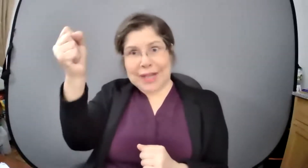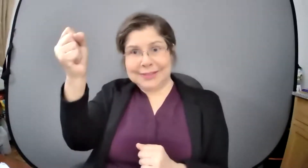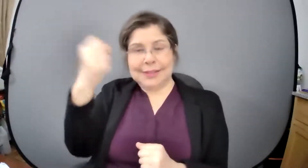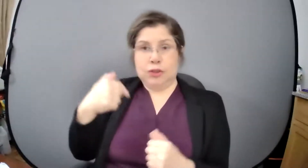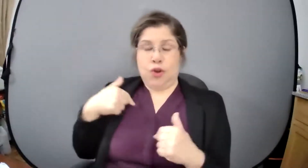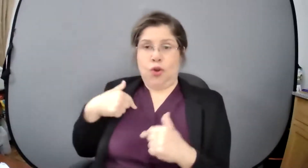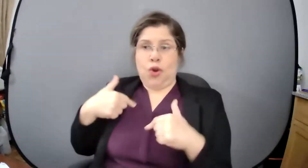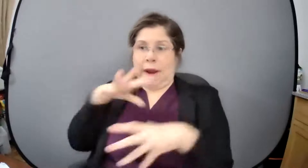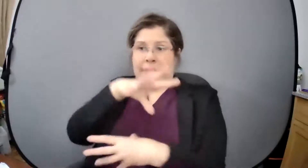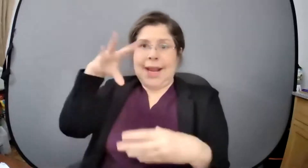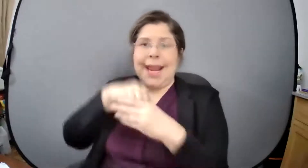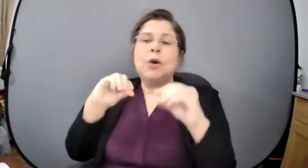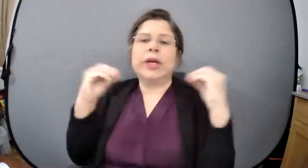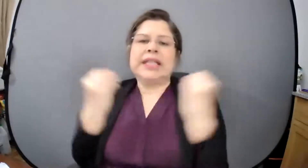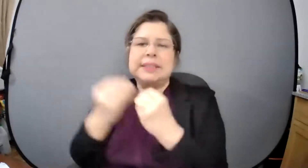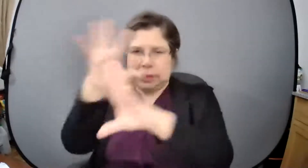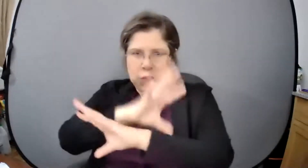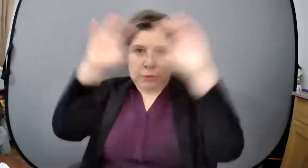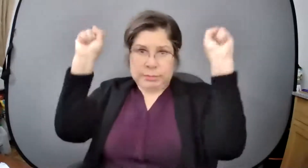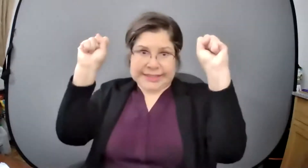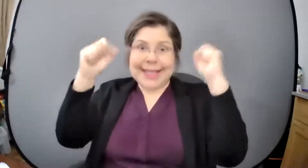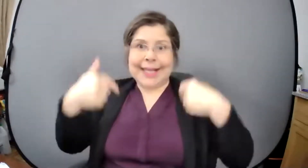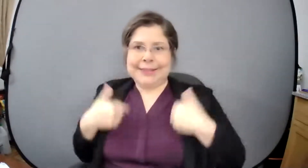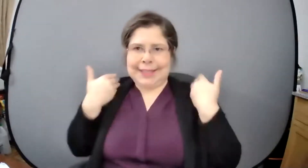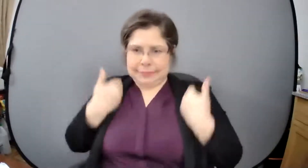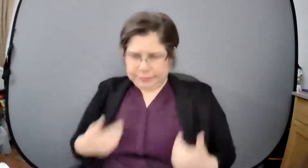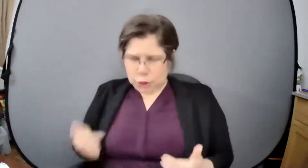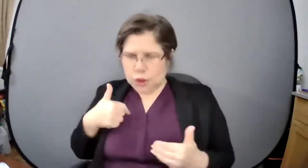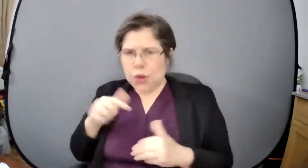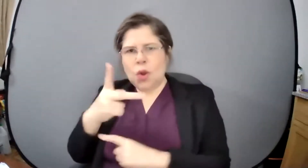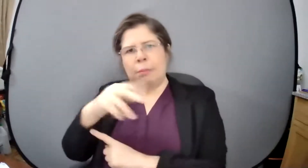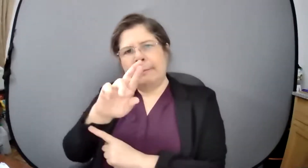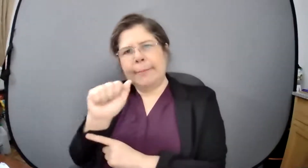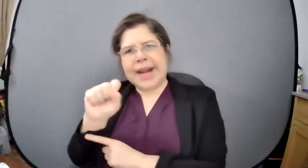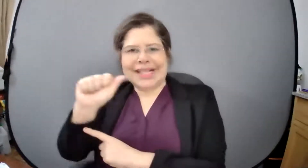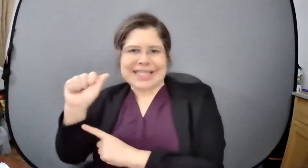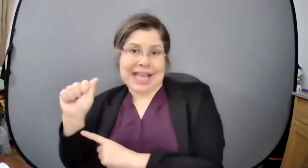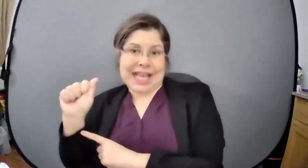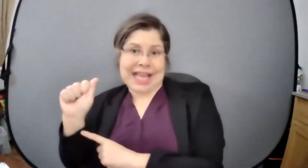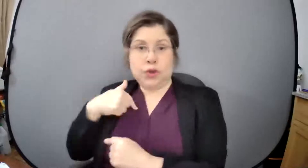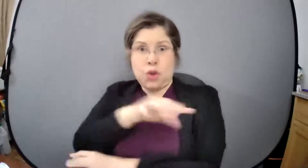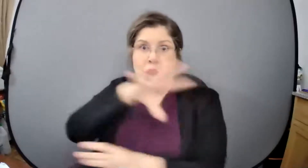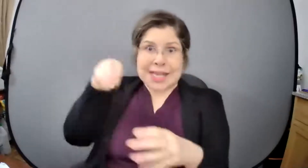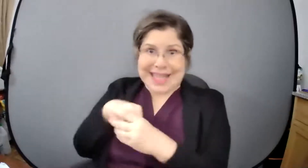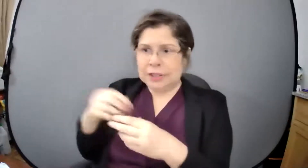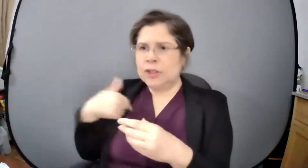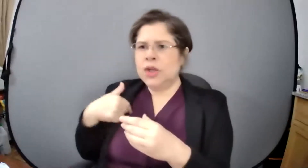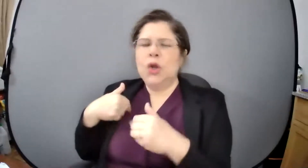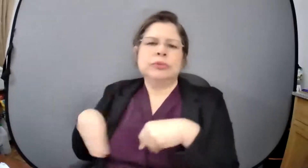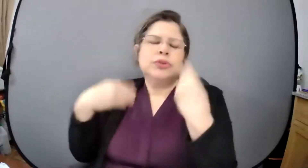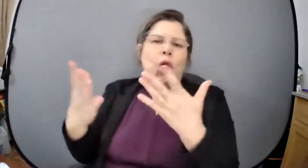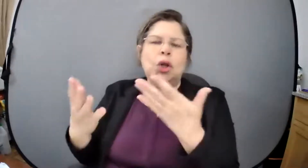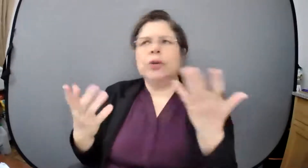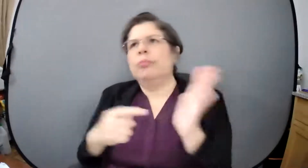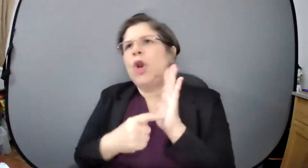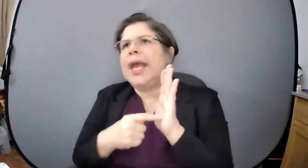de esa primera respuesta donde tenemos que garantizar que haya agua en esas viviendas y